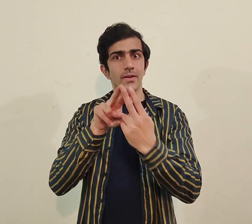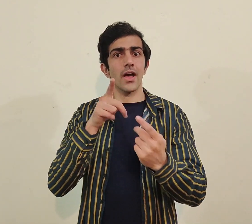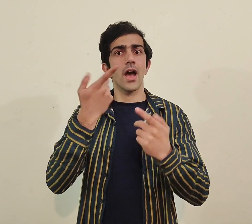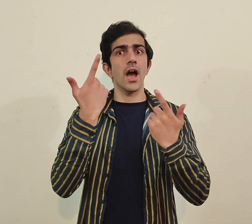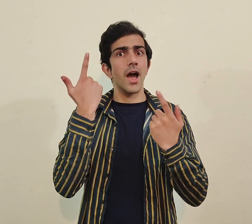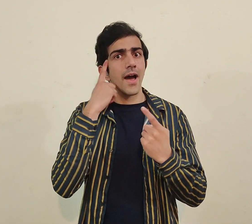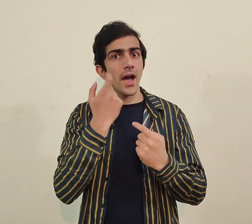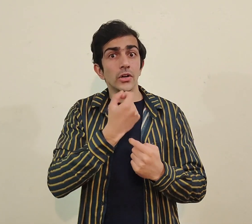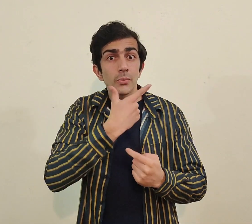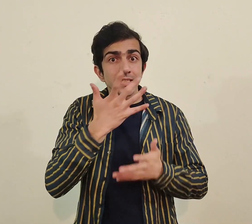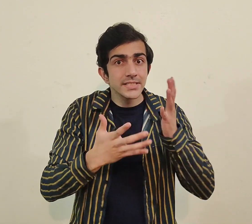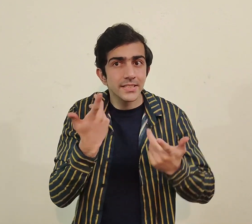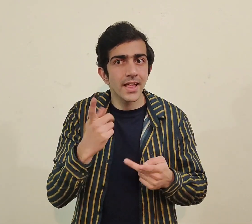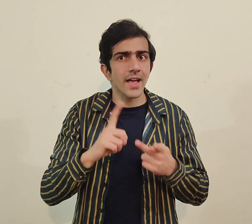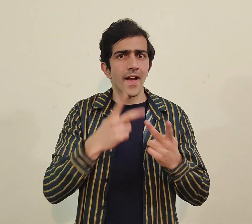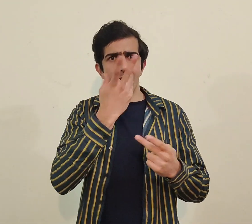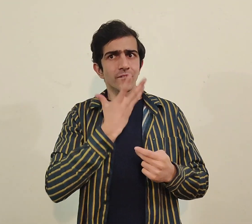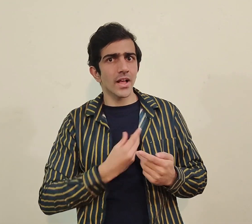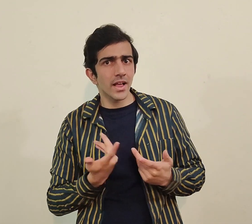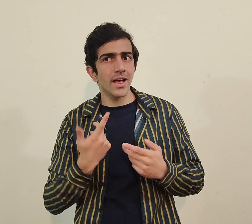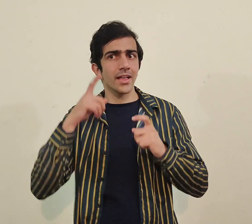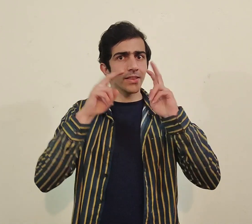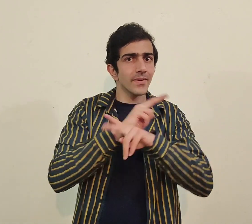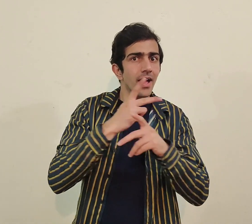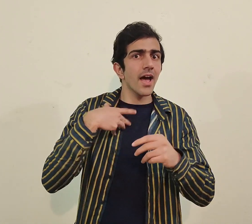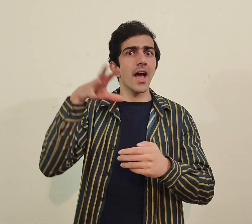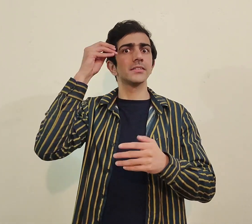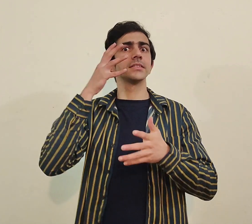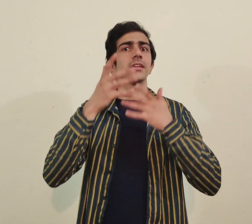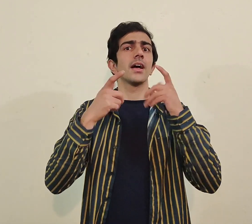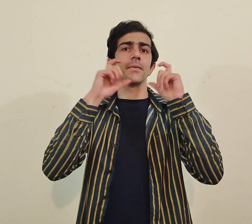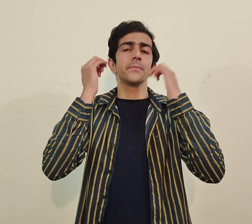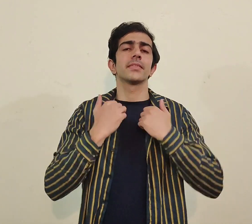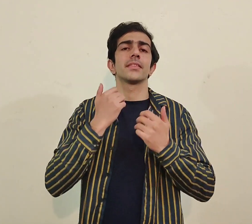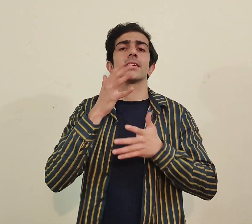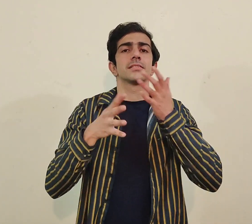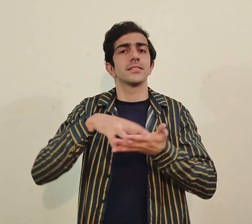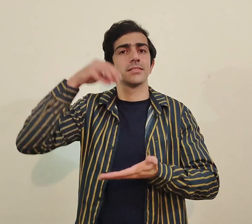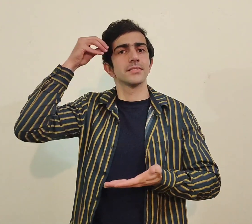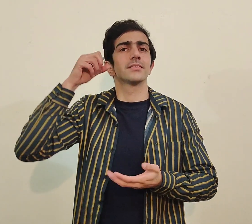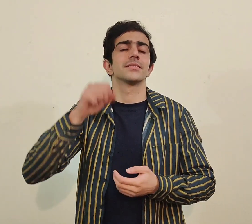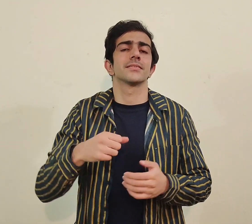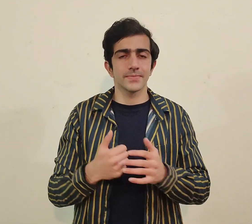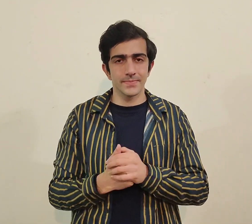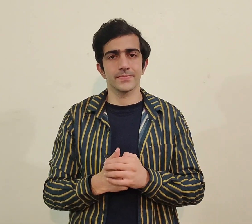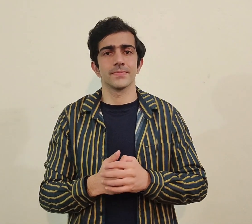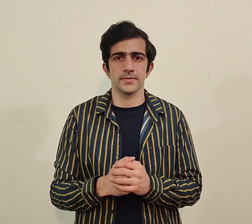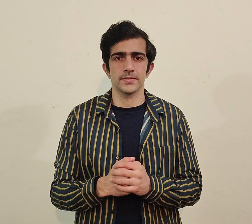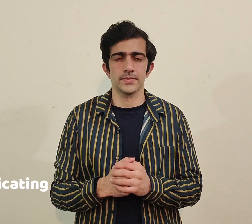face uncover کر کے آپ proper body gestures feelings expressions بتائیں گے تو آسانی ہوگی